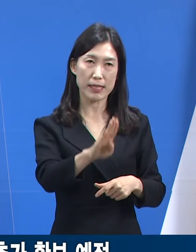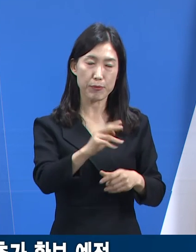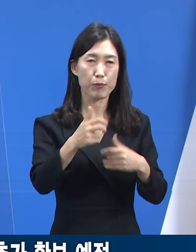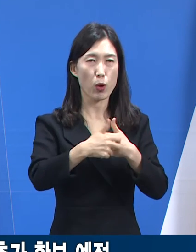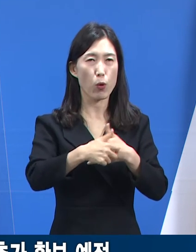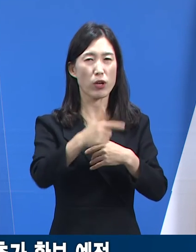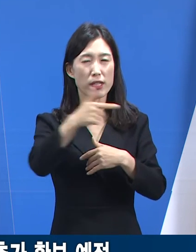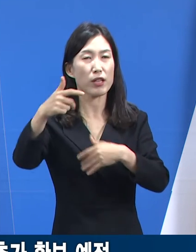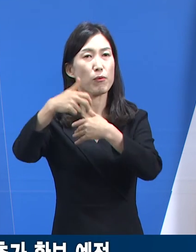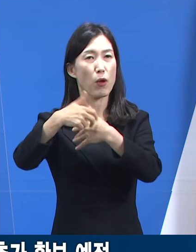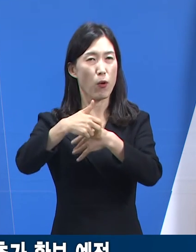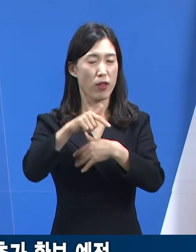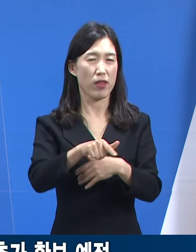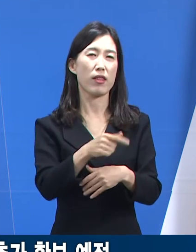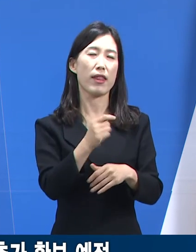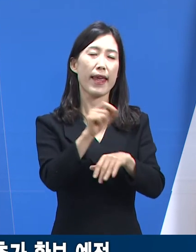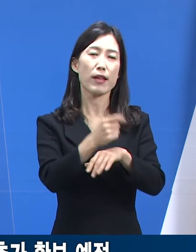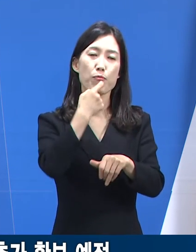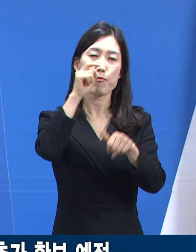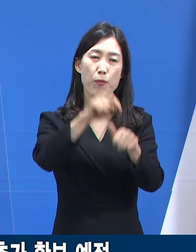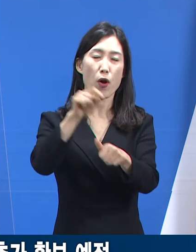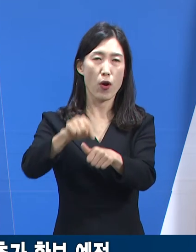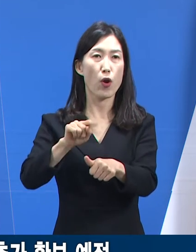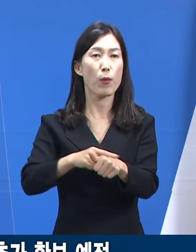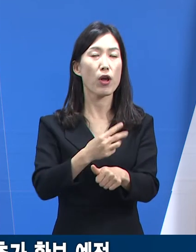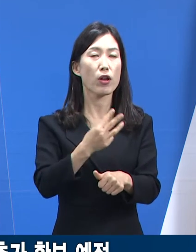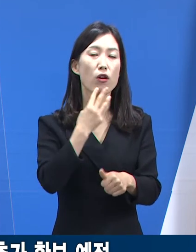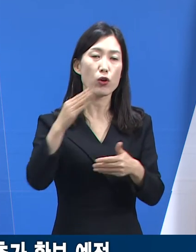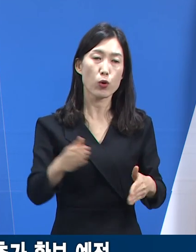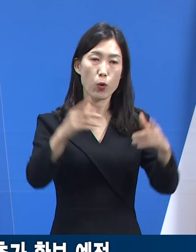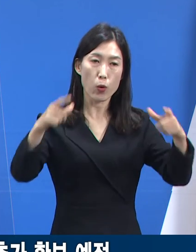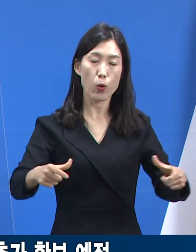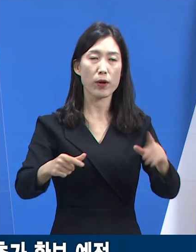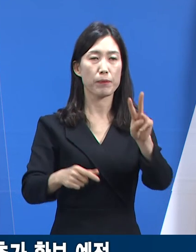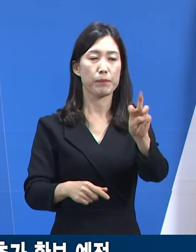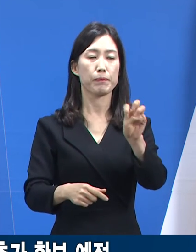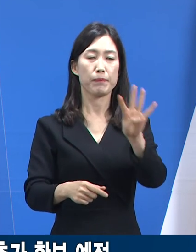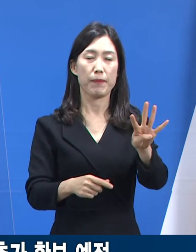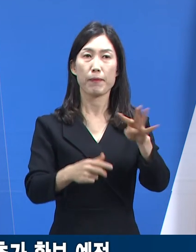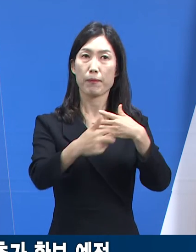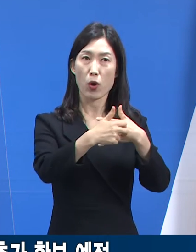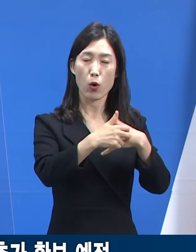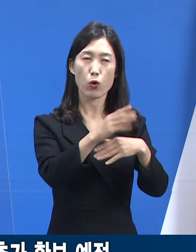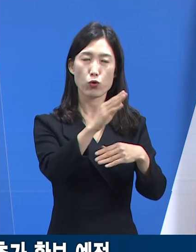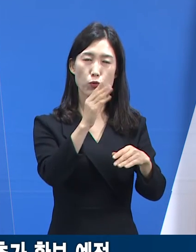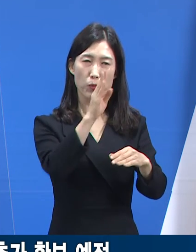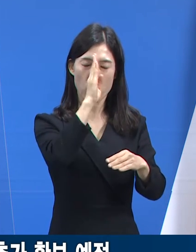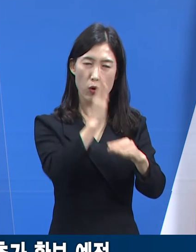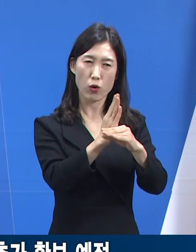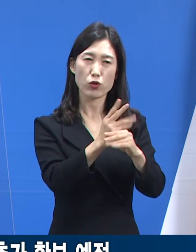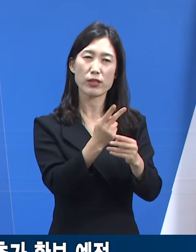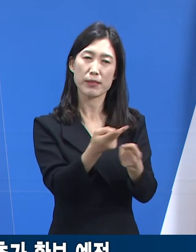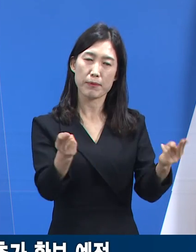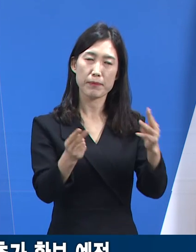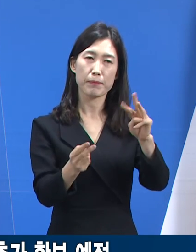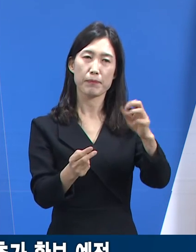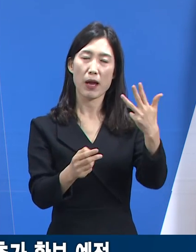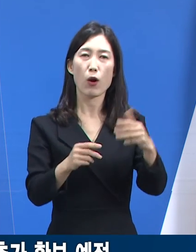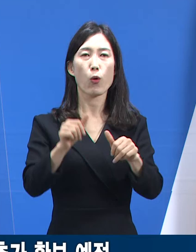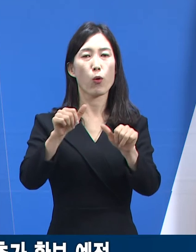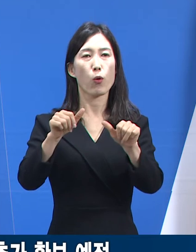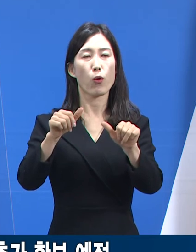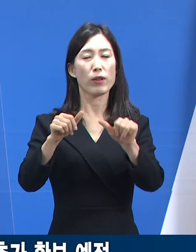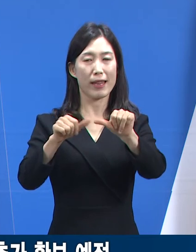대상이며 경기도는 이번 행정명령을 통해 34개 병원에서 중등증 388병상, 5개